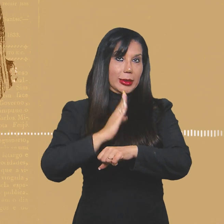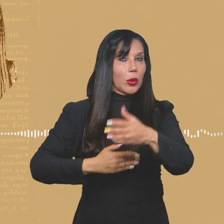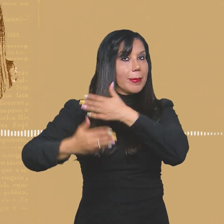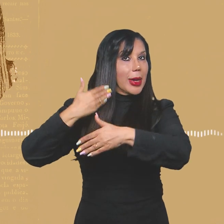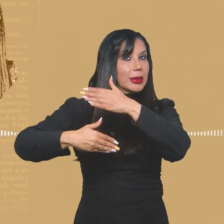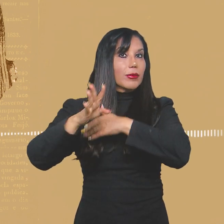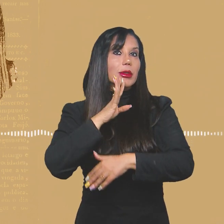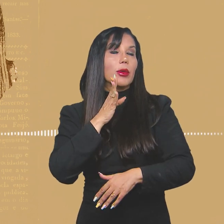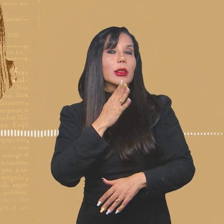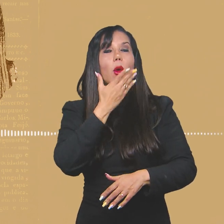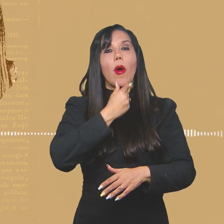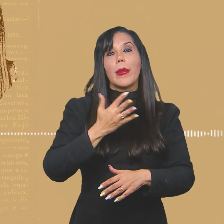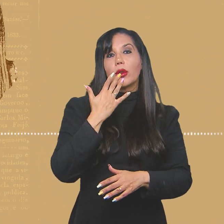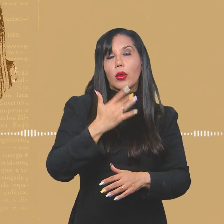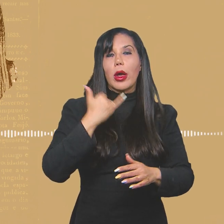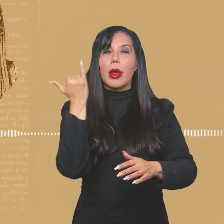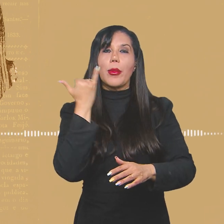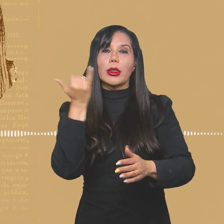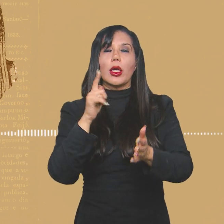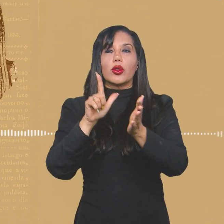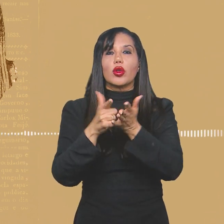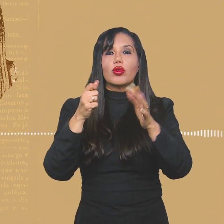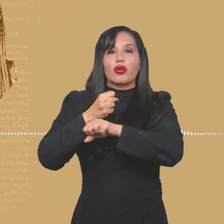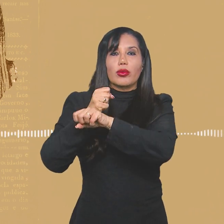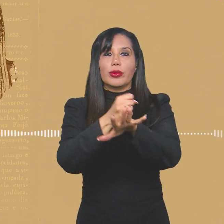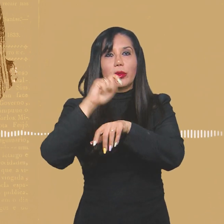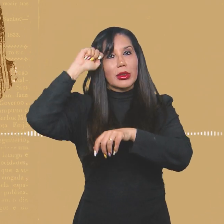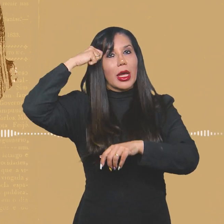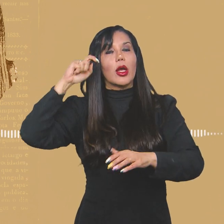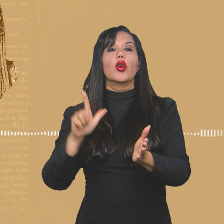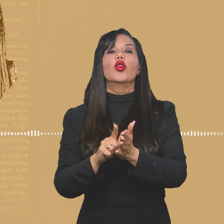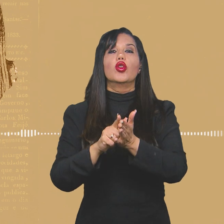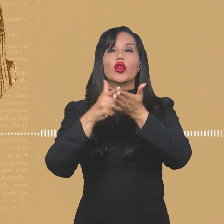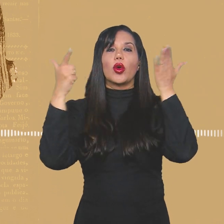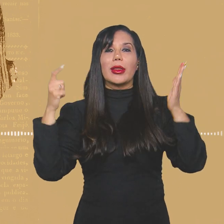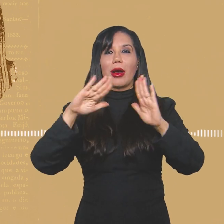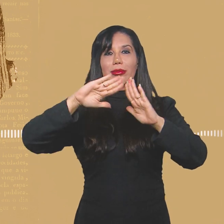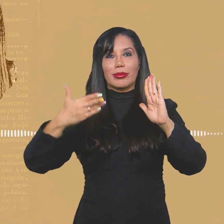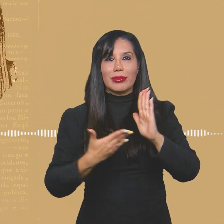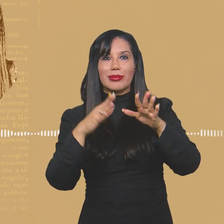Cor e a importância da imprensa negra e o jornal Quilombo, liderado por Abdias Nascimento.